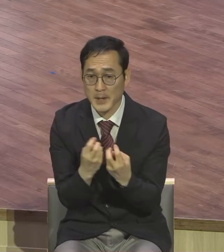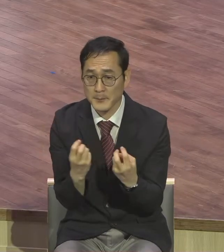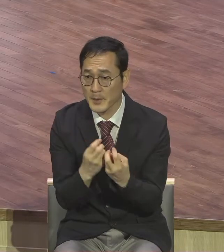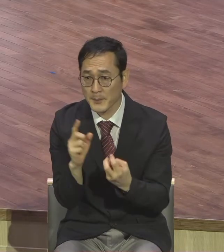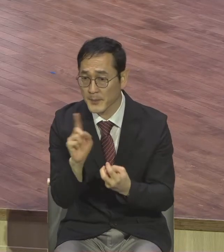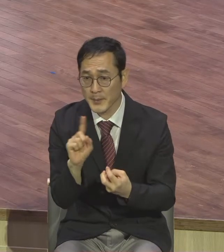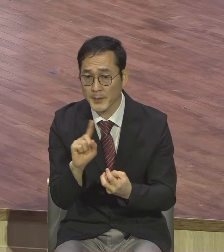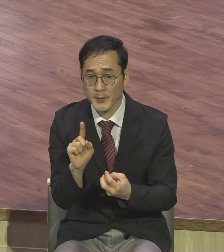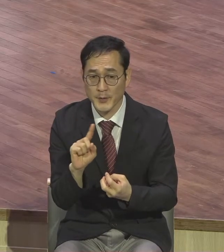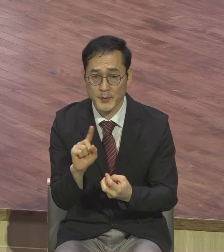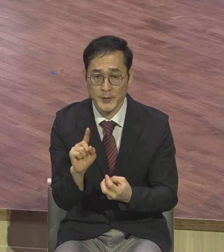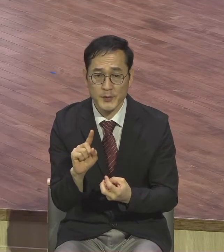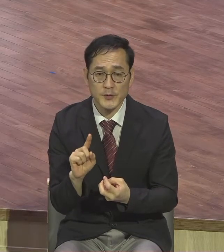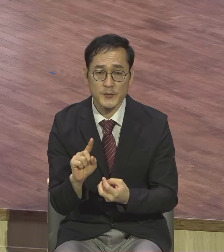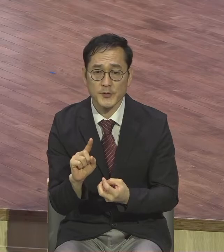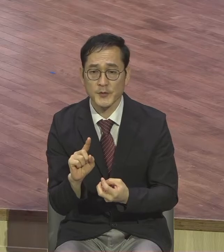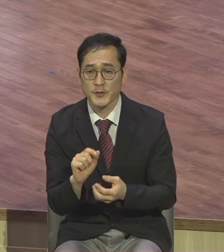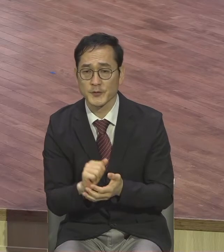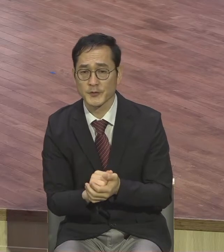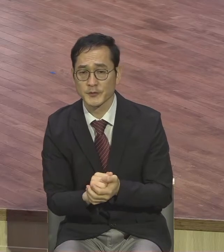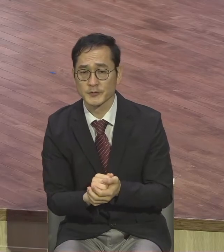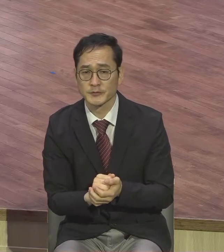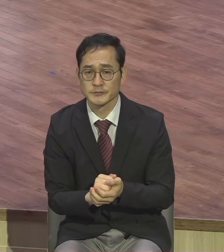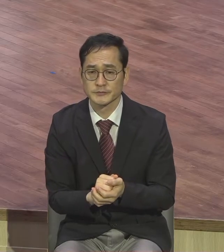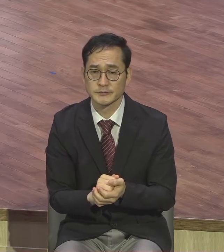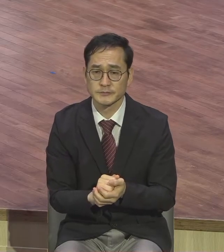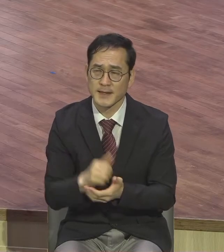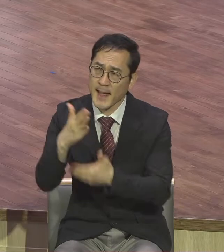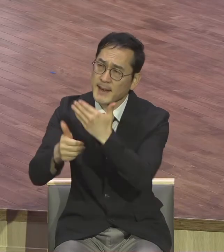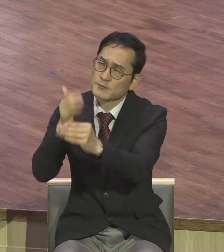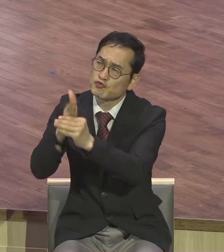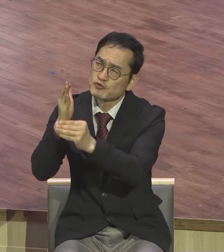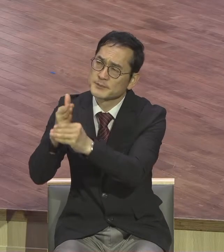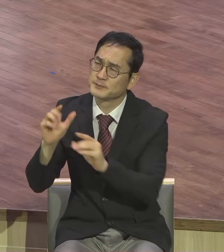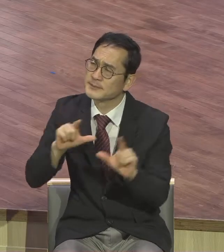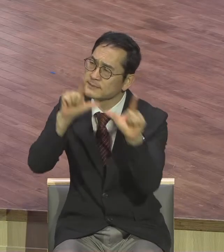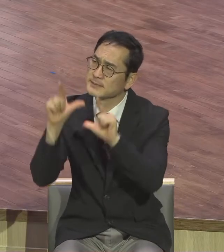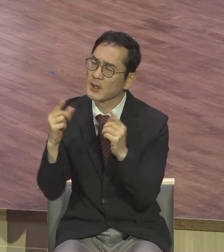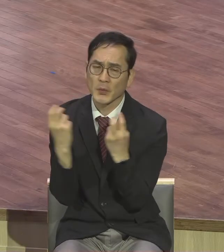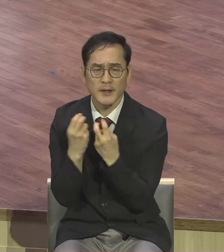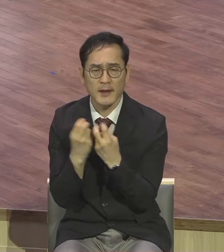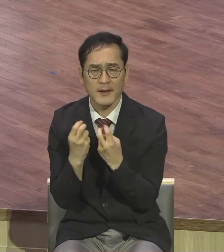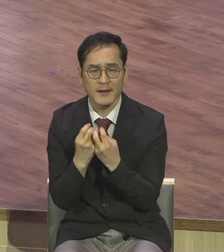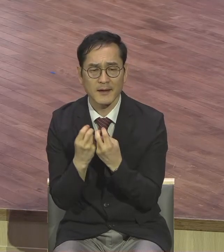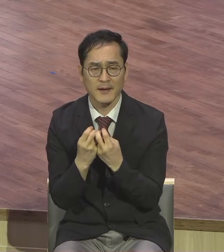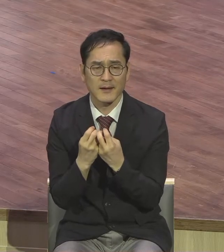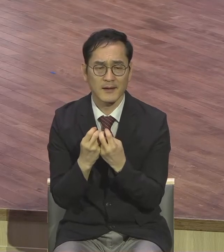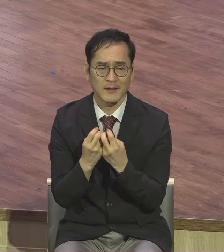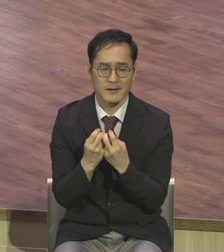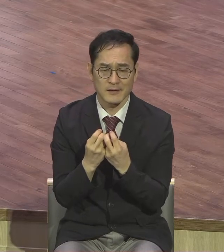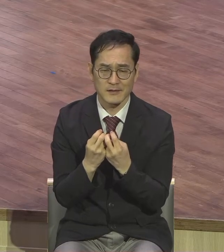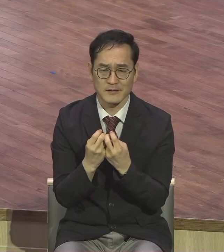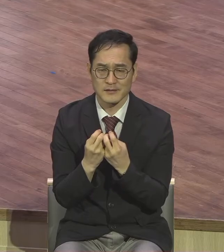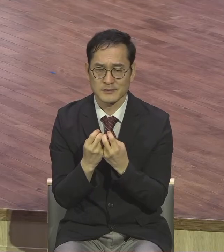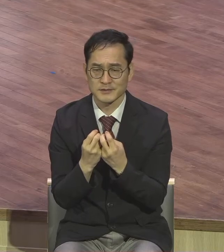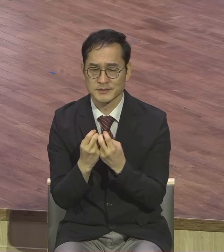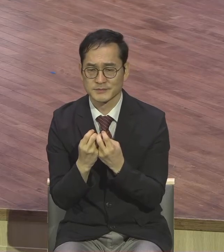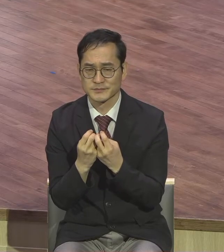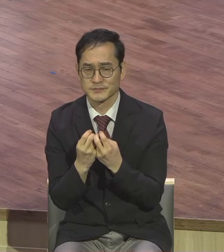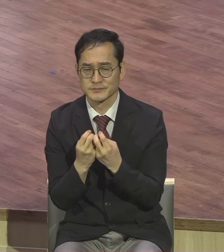어떻게 하면 나도 인본주의 안 쓰고 좀 성장하는 그런 신앙을 할까. 일단 말씀이